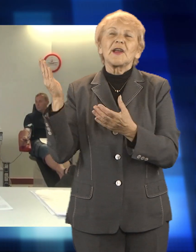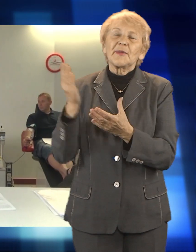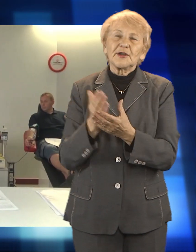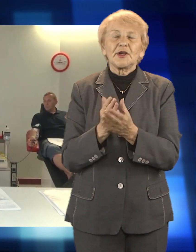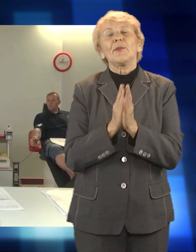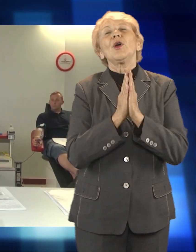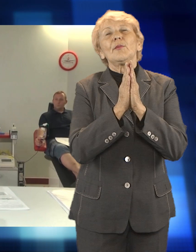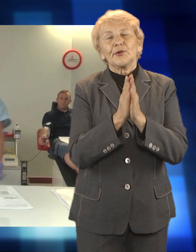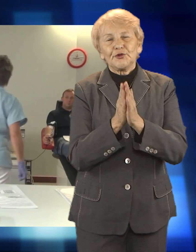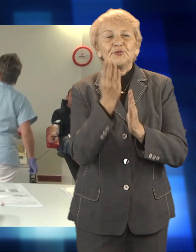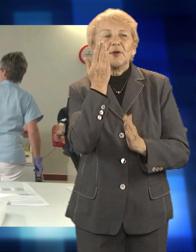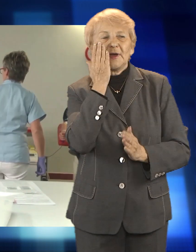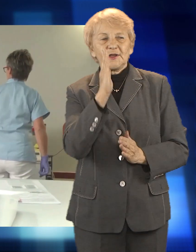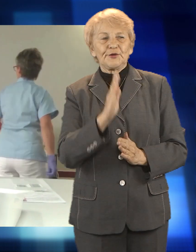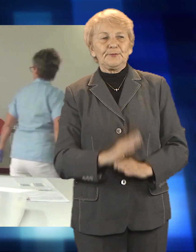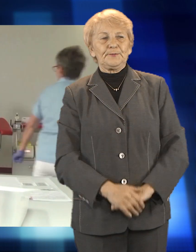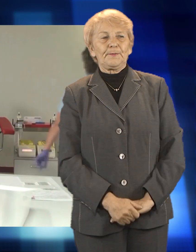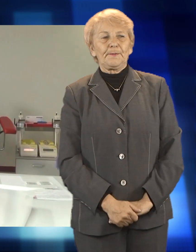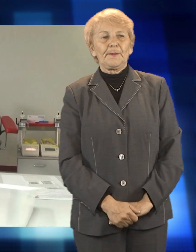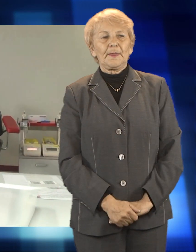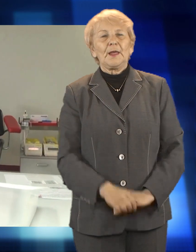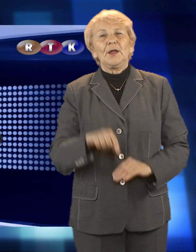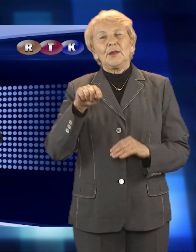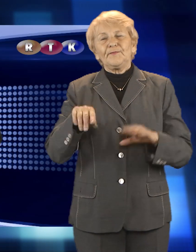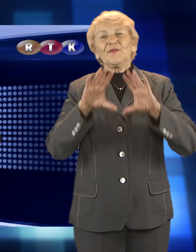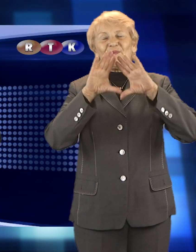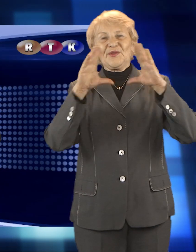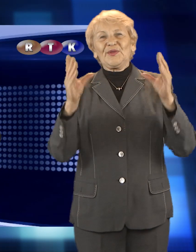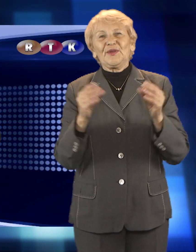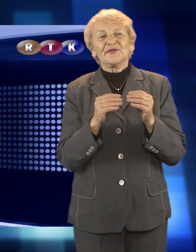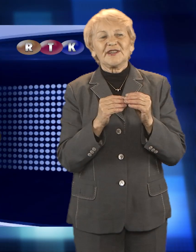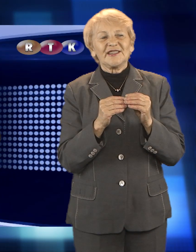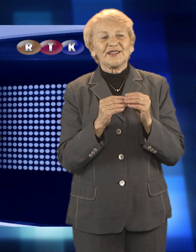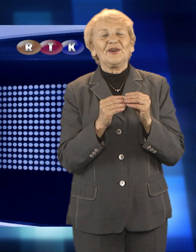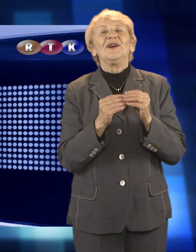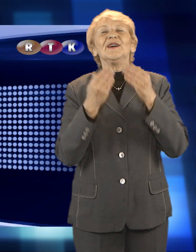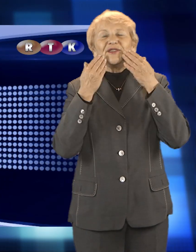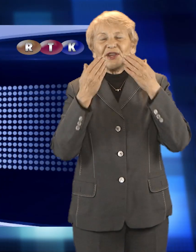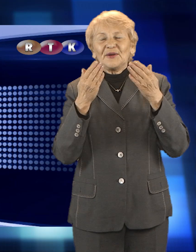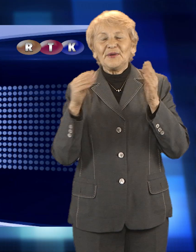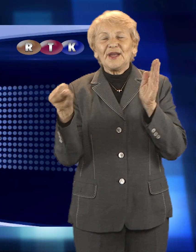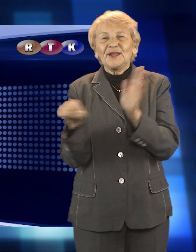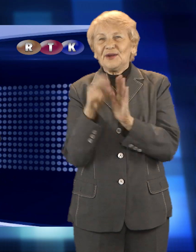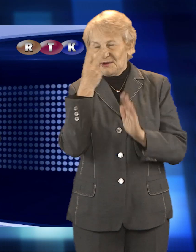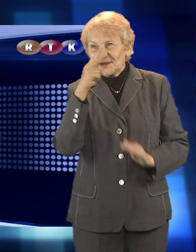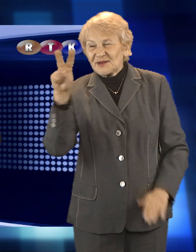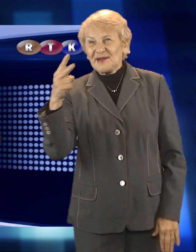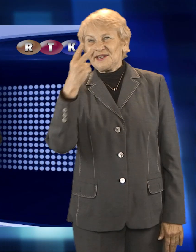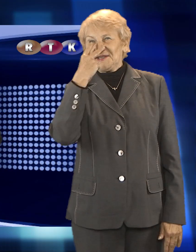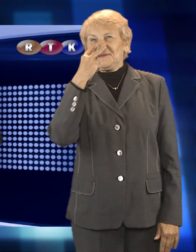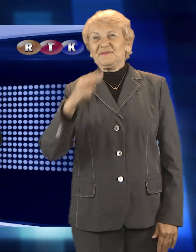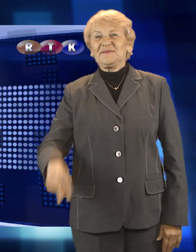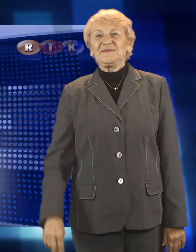infekcji i być objęci nadzorem epidemiologicznym. To wszystko, co dziś dla Państwa przygotowaliśmy. Dziękuję za uwagę